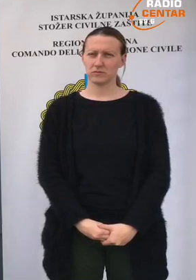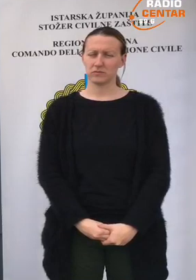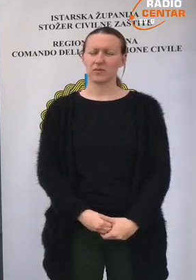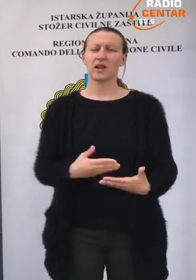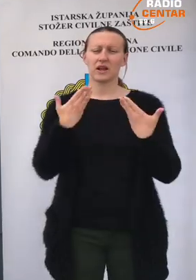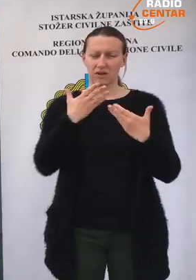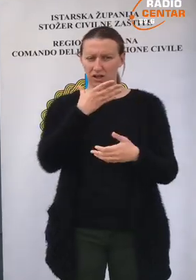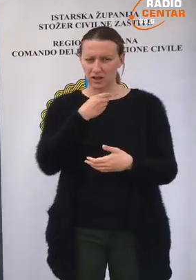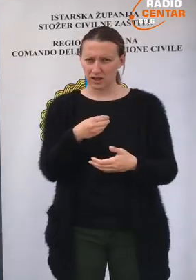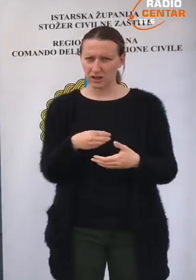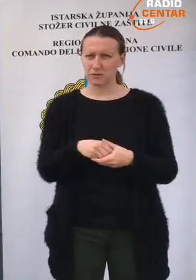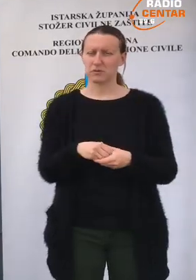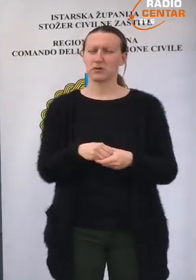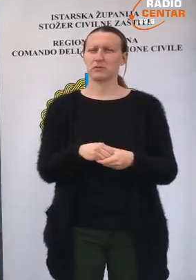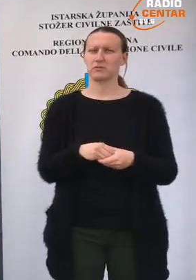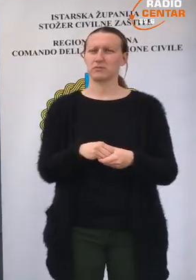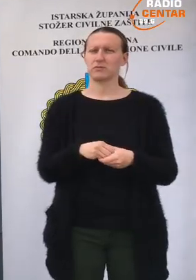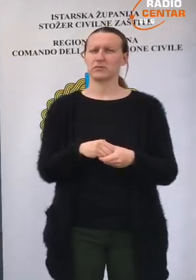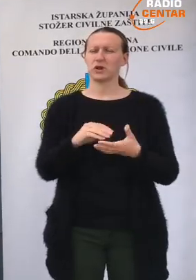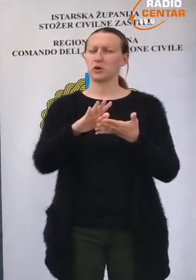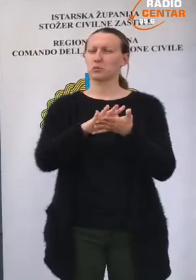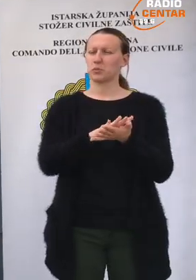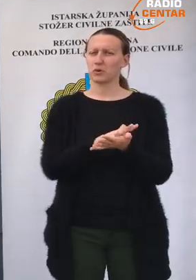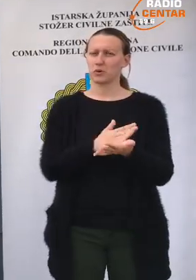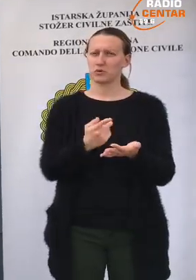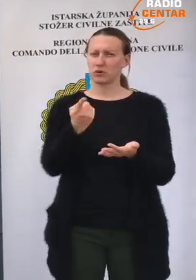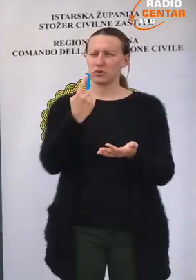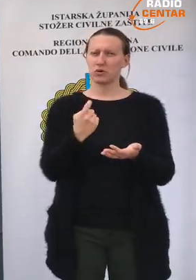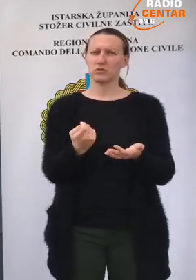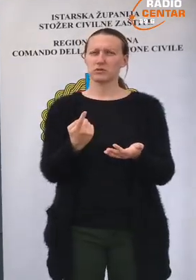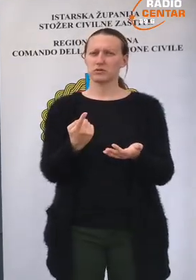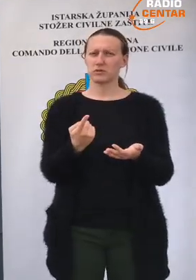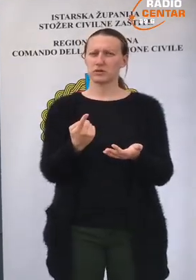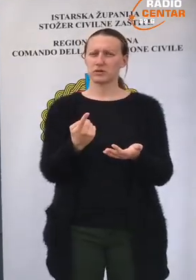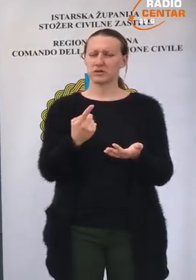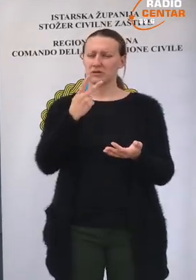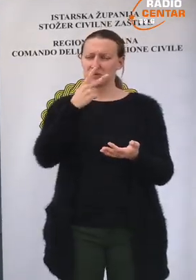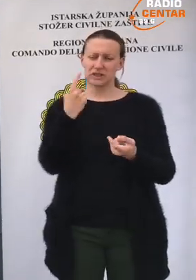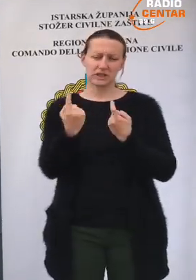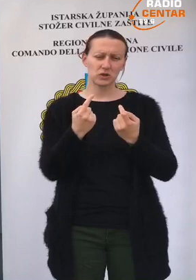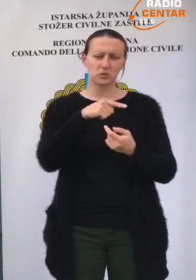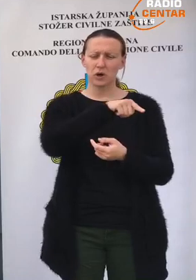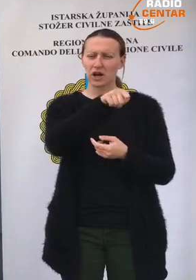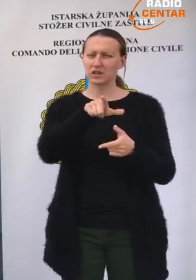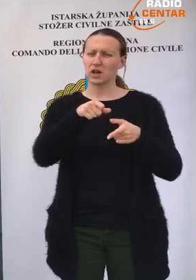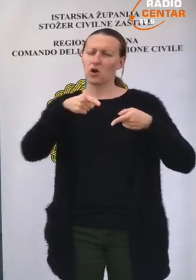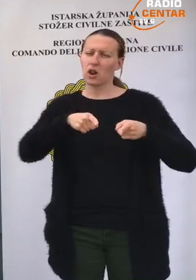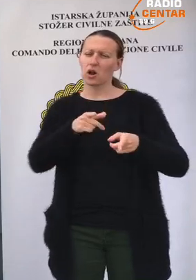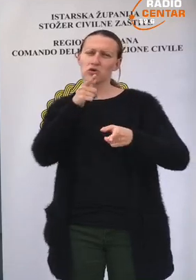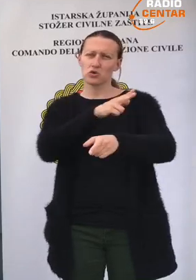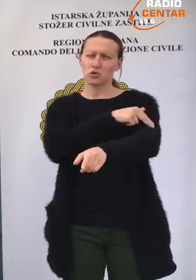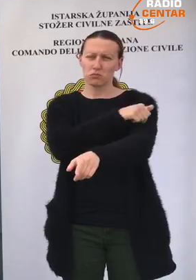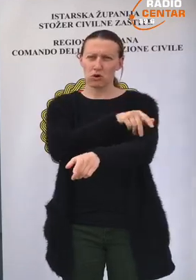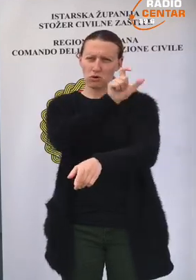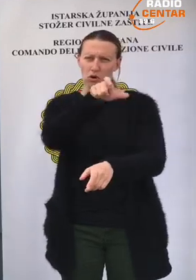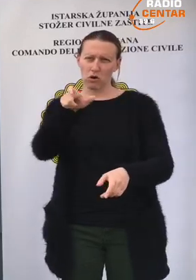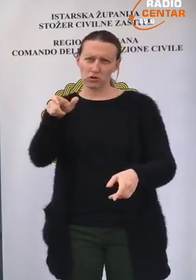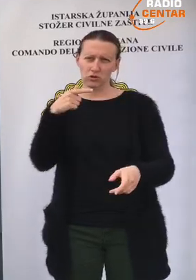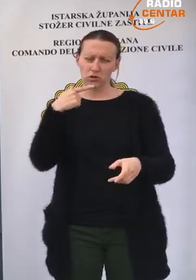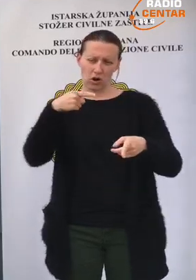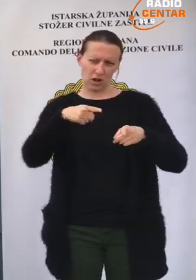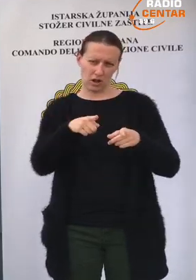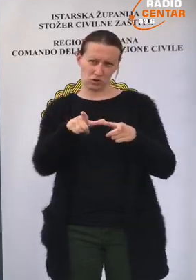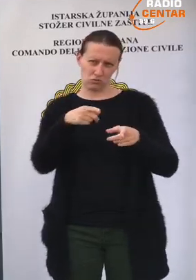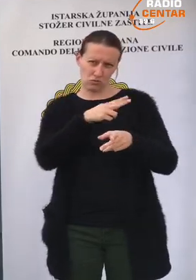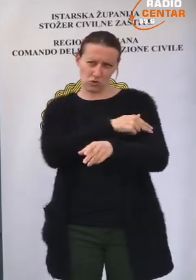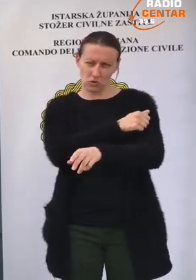Evo, hvala lijepo. Krenuću od kliničkog stanja naših oboljelih, odnosno pacijenata koji su